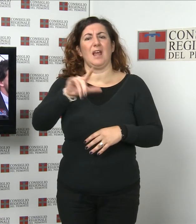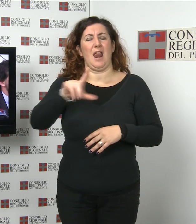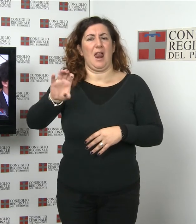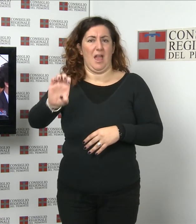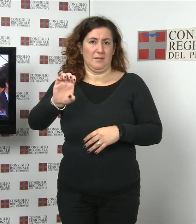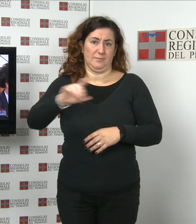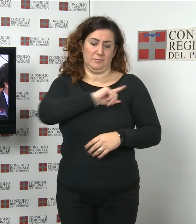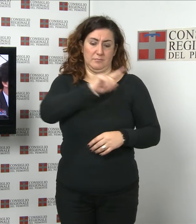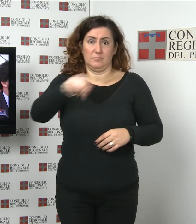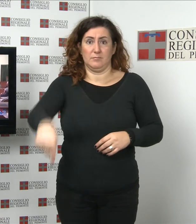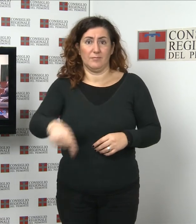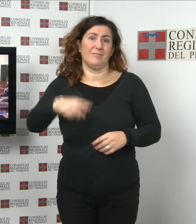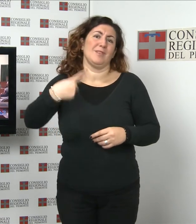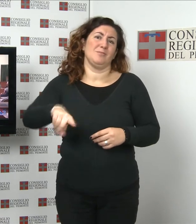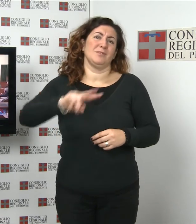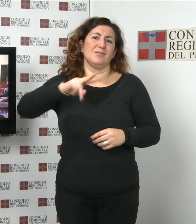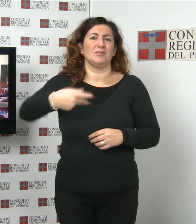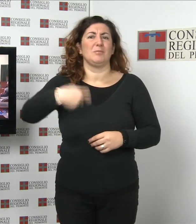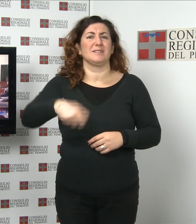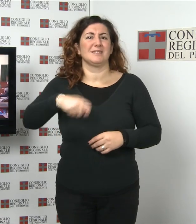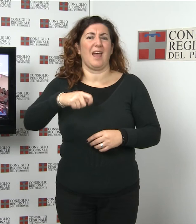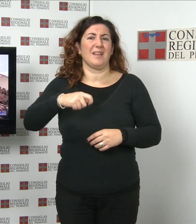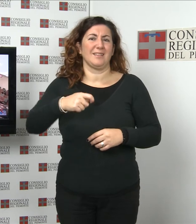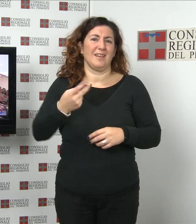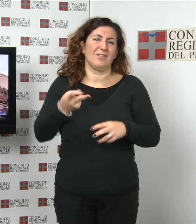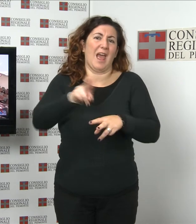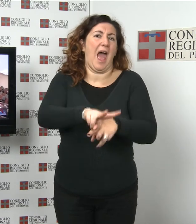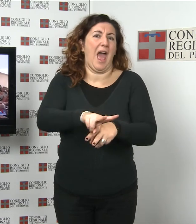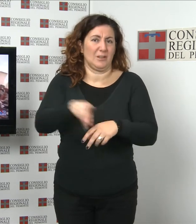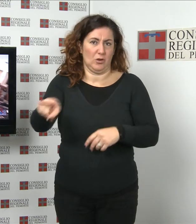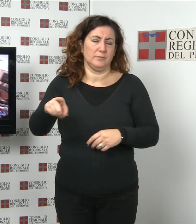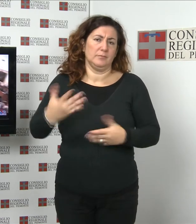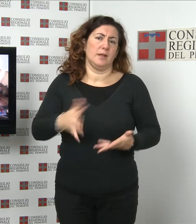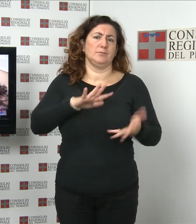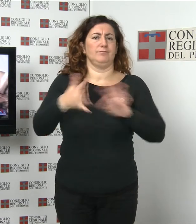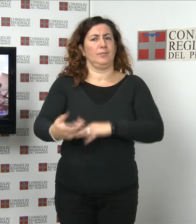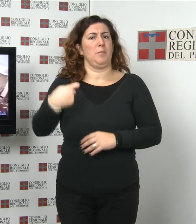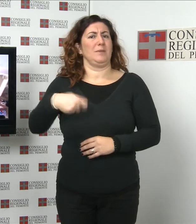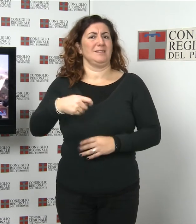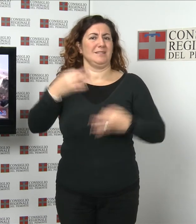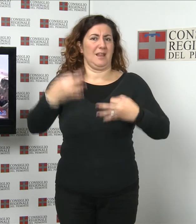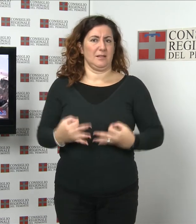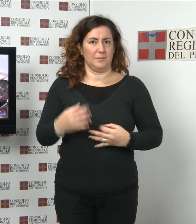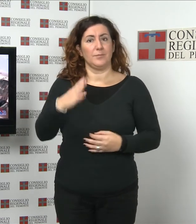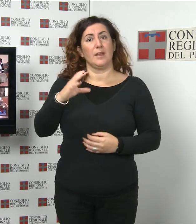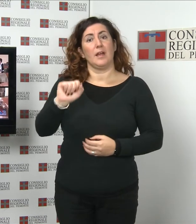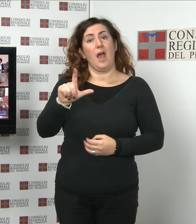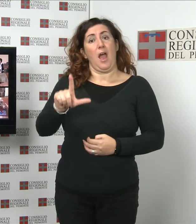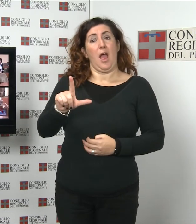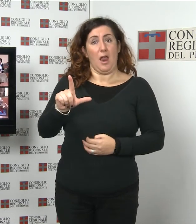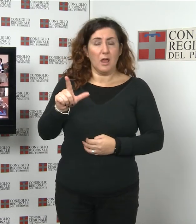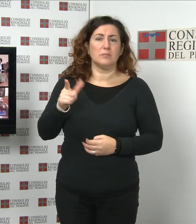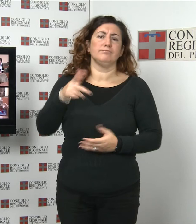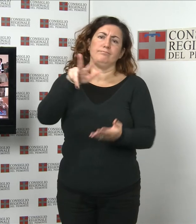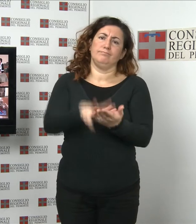dimissioni di Carlo Riva Vercellotti, ha svolto le funzioni di presidente. Il Cal ha poi approvato, all'unanimità, la delibera per gli